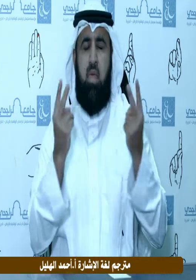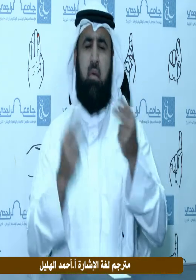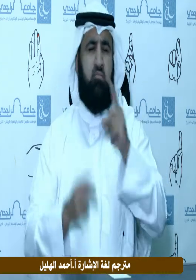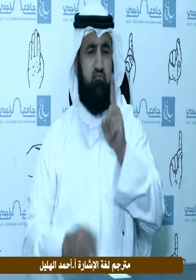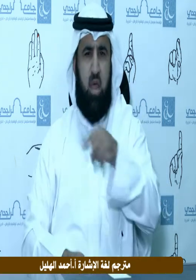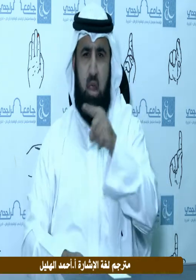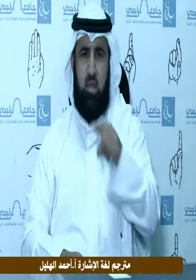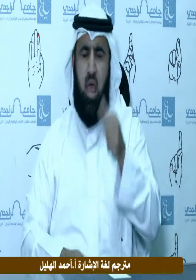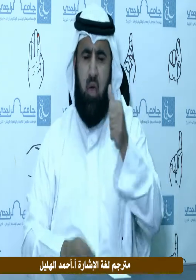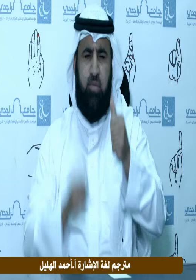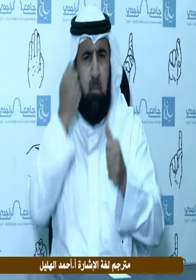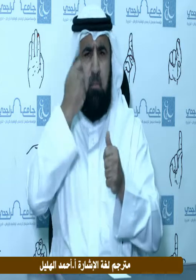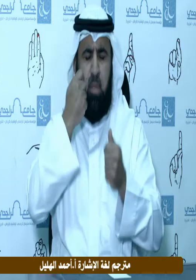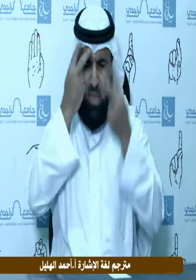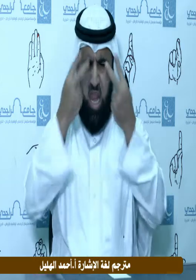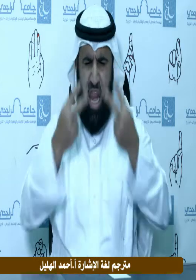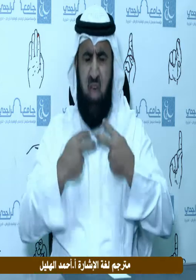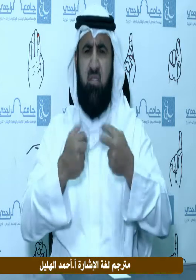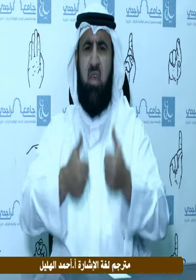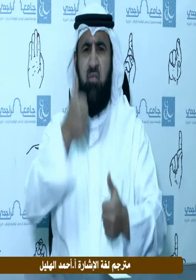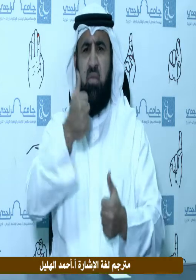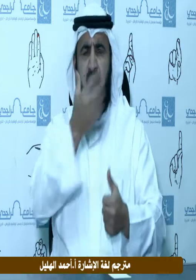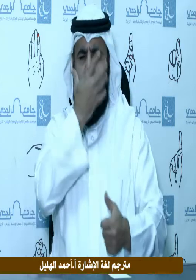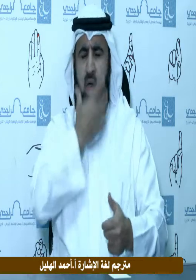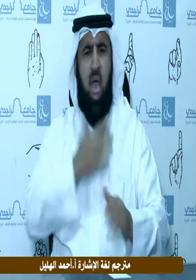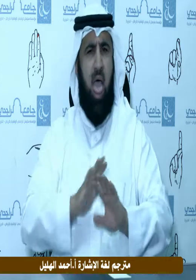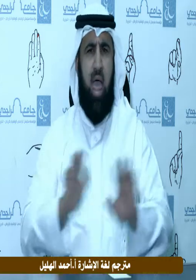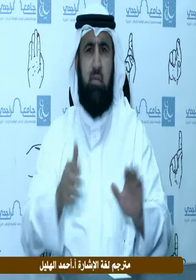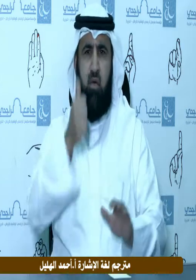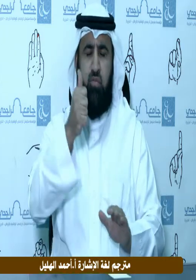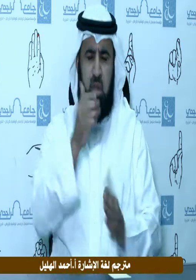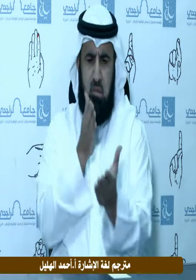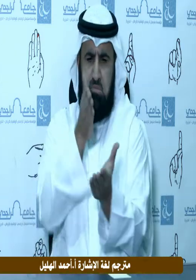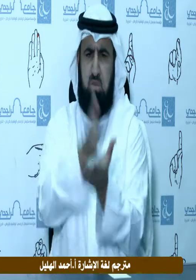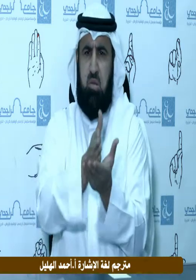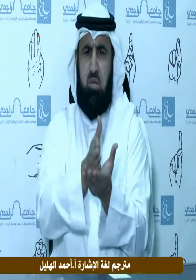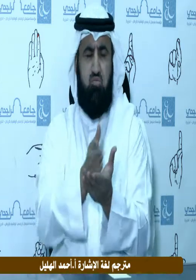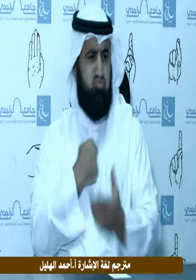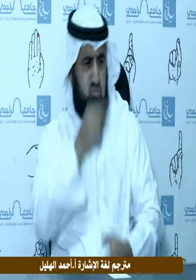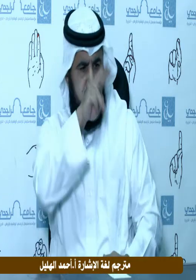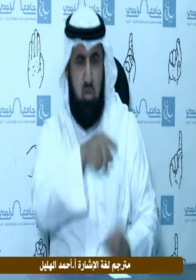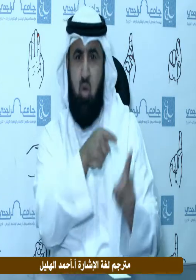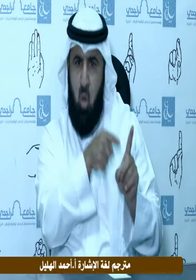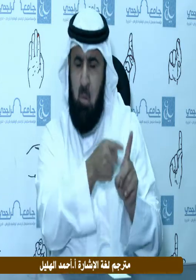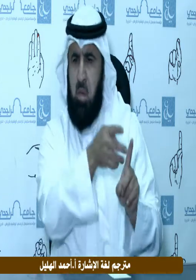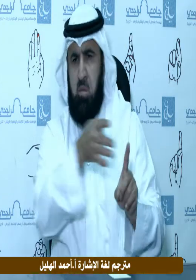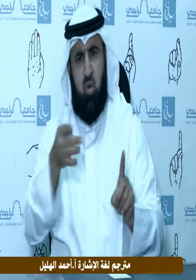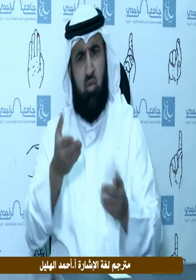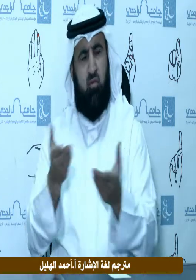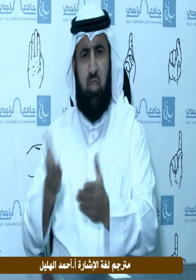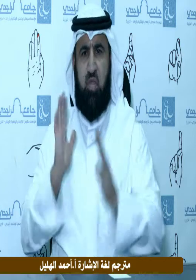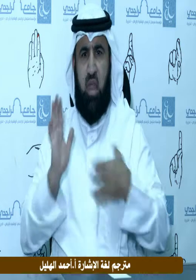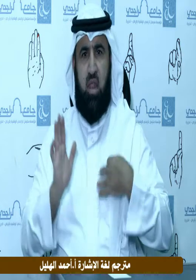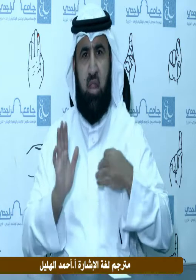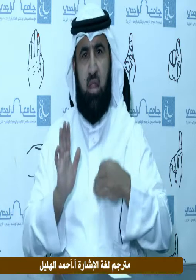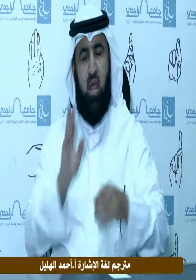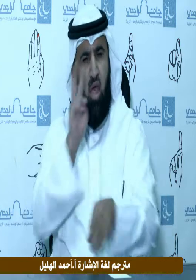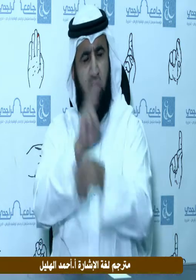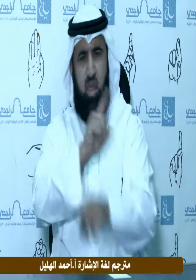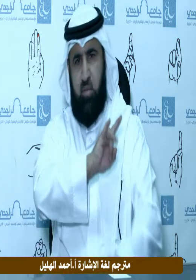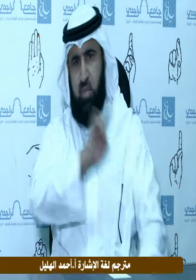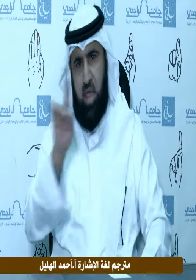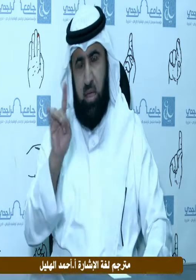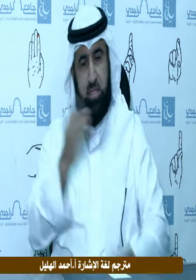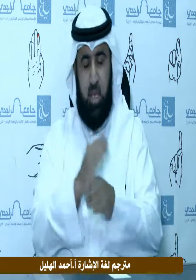ليراها وليكن كل منهما صادق مع الآخر لتبنى بذلك أسرة طيبة